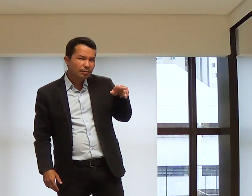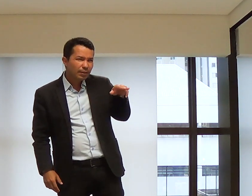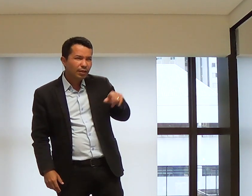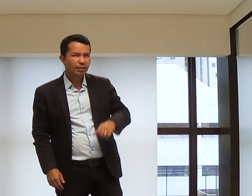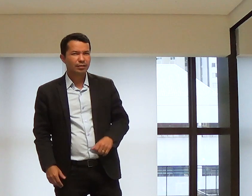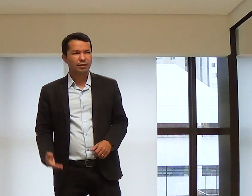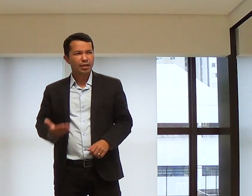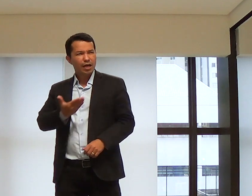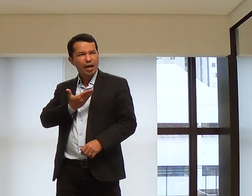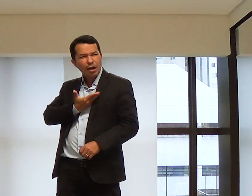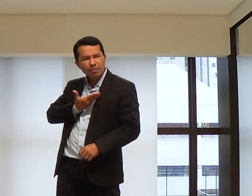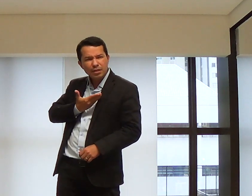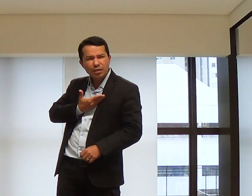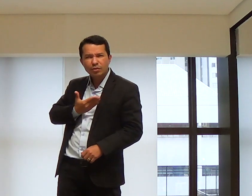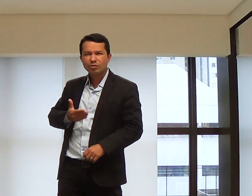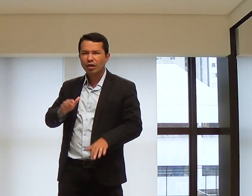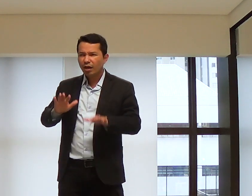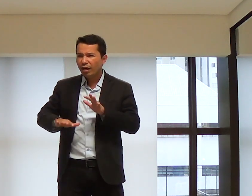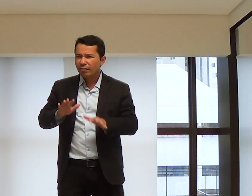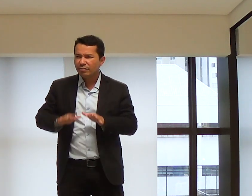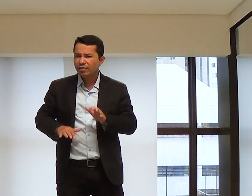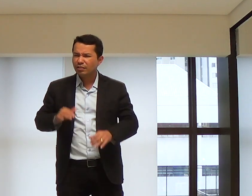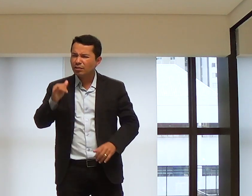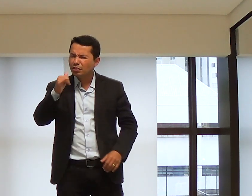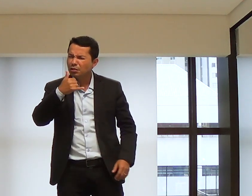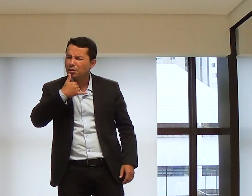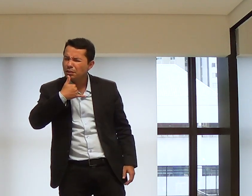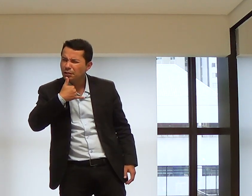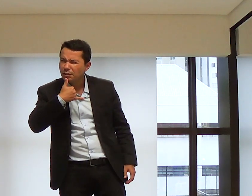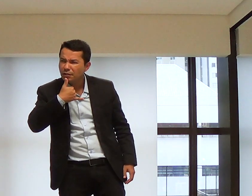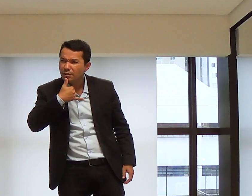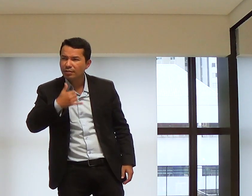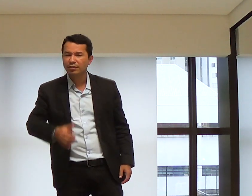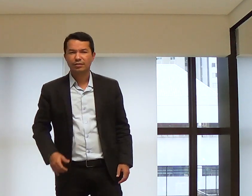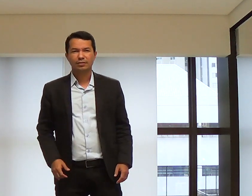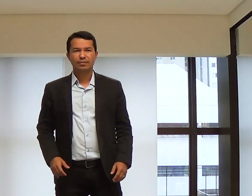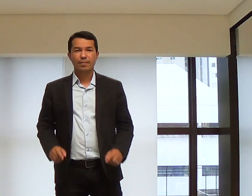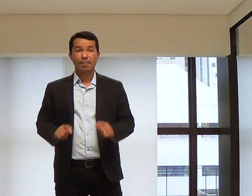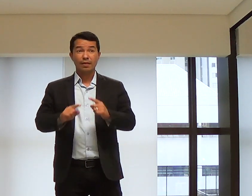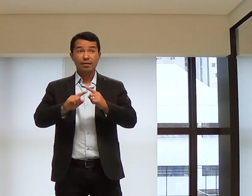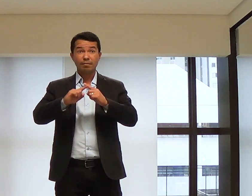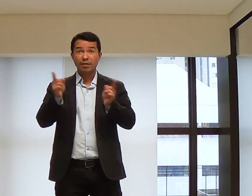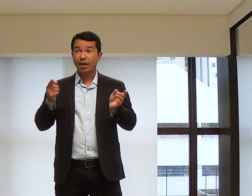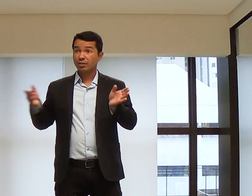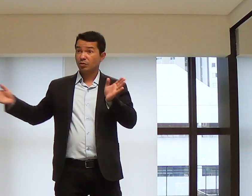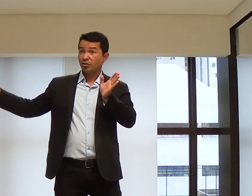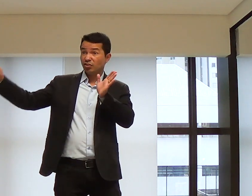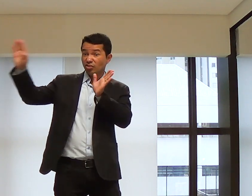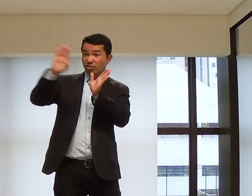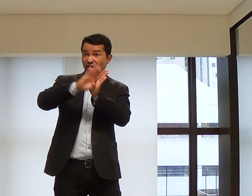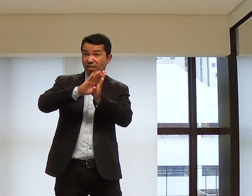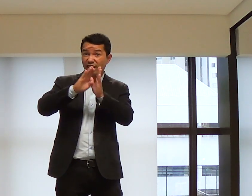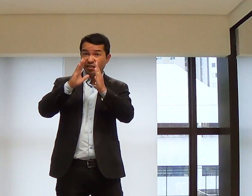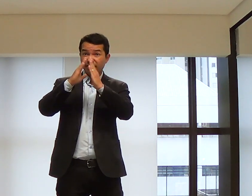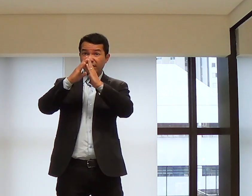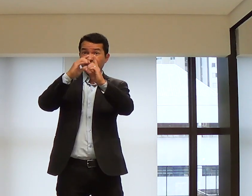irmãos. Os amigos. Às vezes ficava meio aborrecido. Mas,